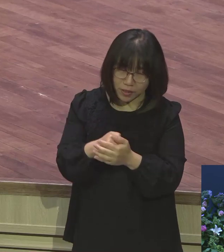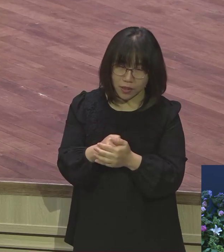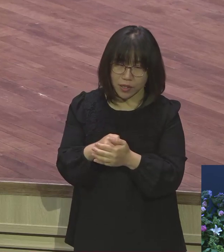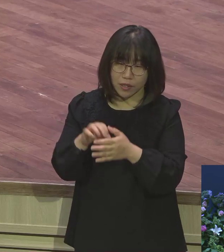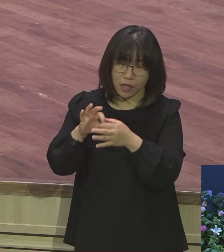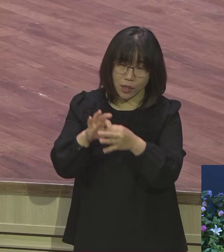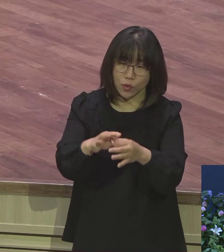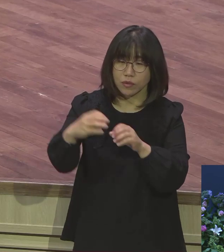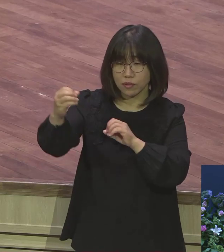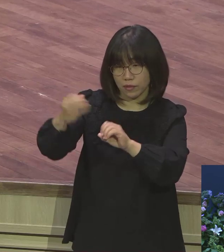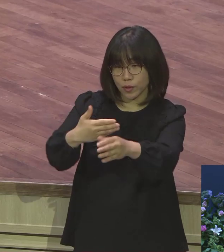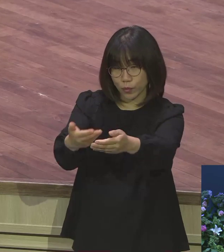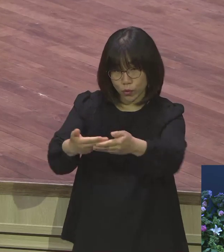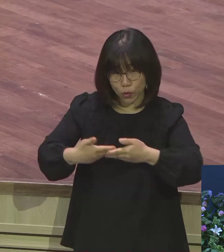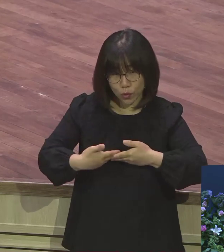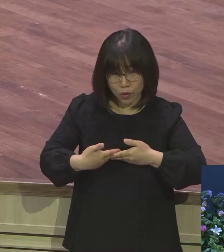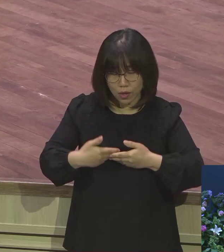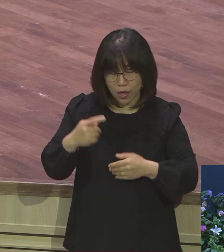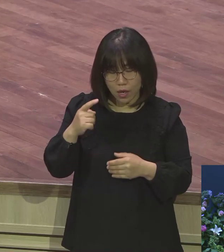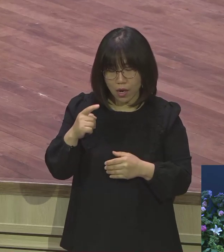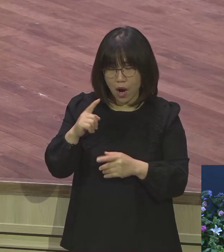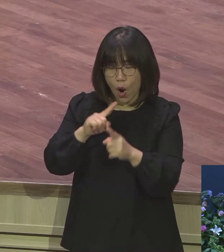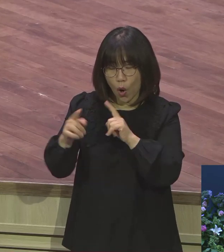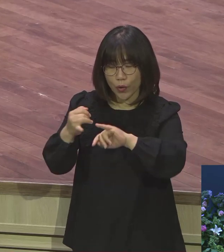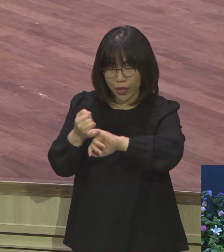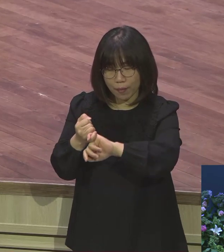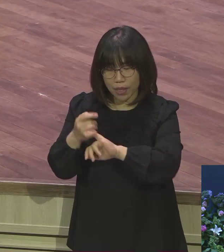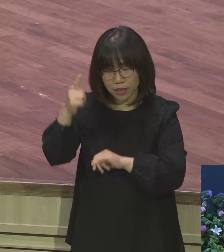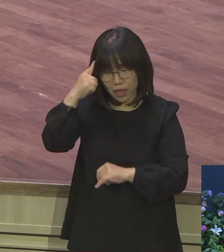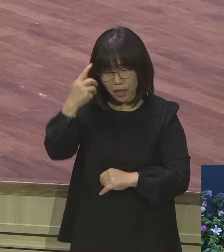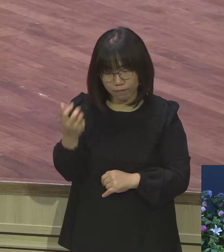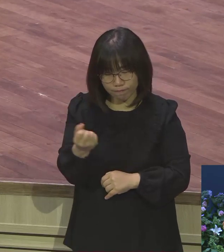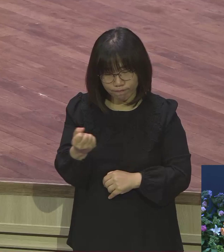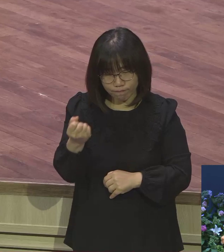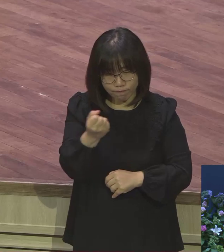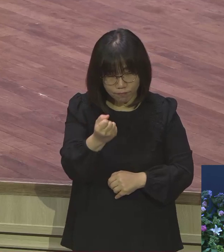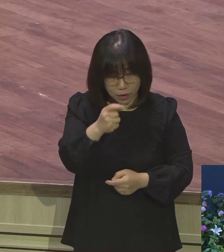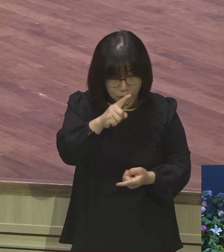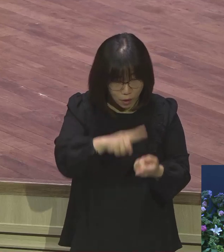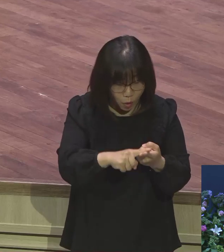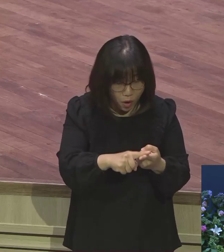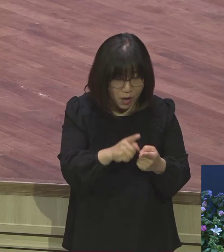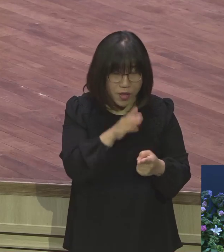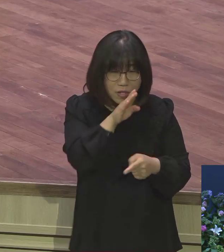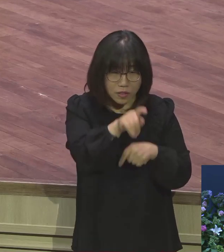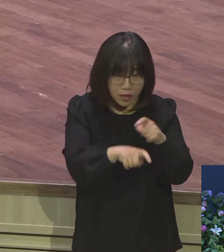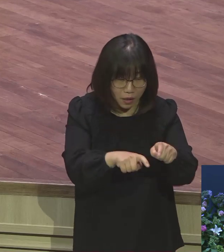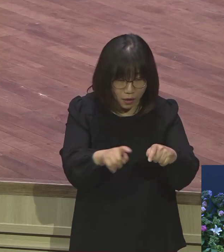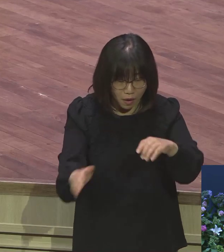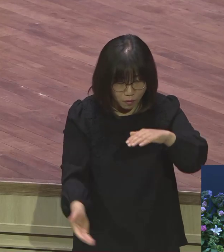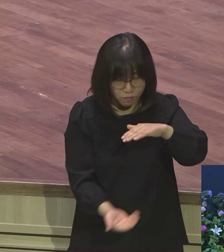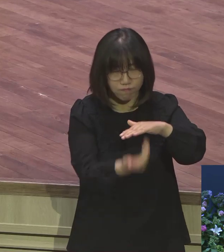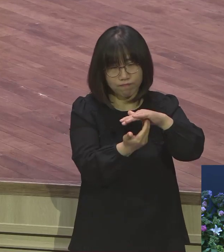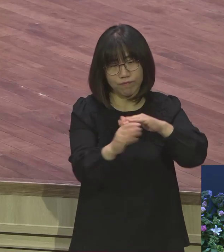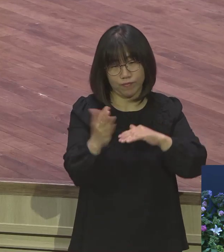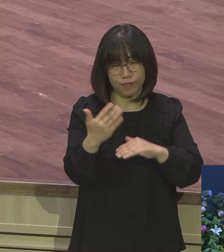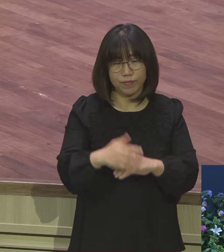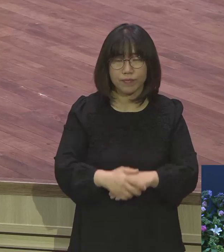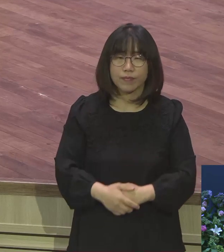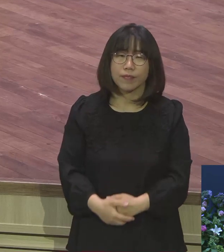하나님이 그 언약을 생각하면서 나갔는데 그 딱 그대로 되어지는. 그럼 아 그렇구나. 언약 성취가